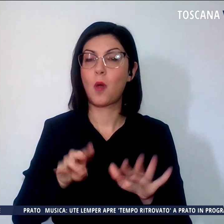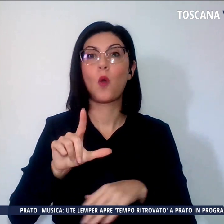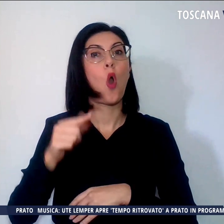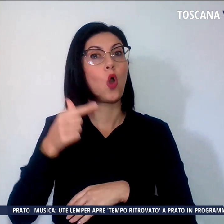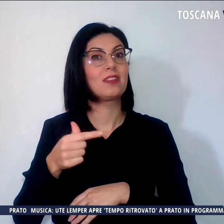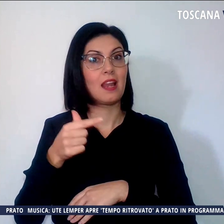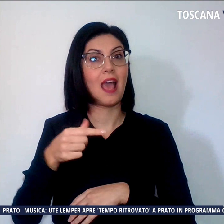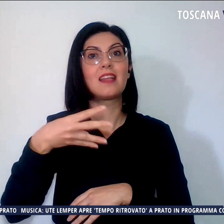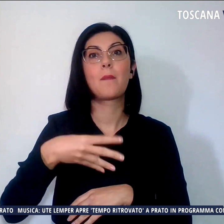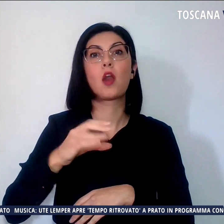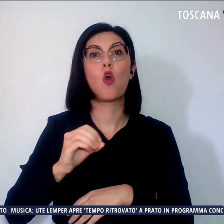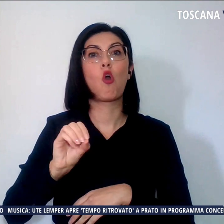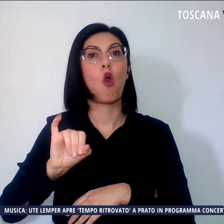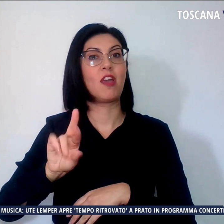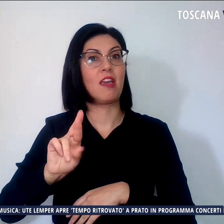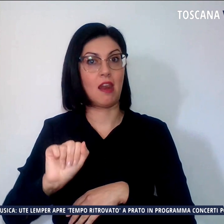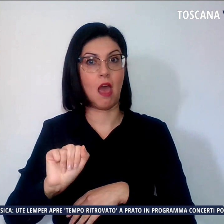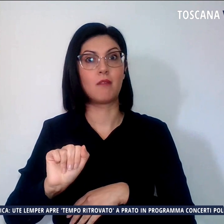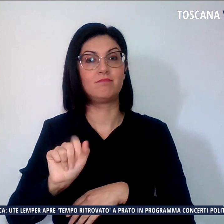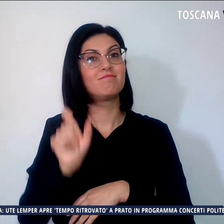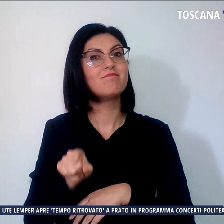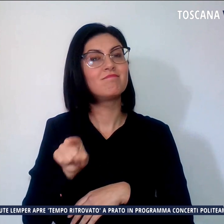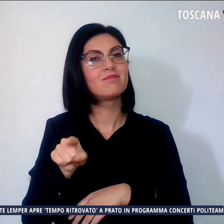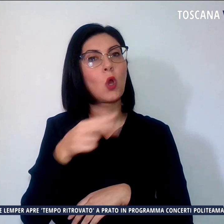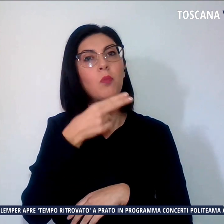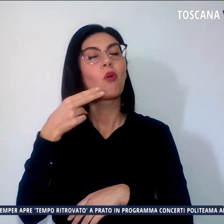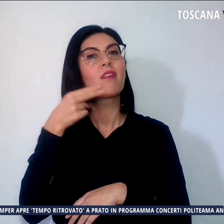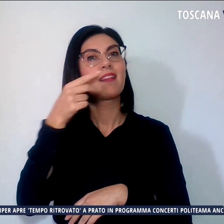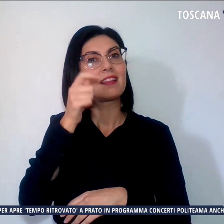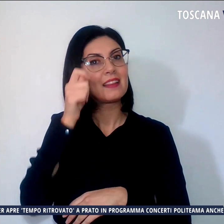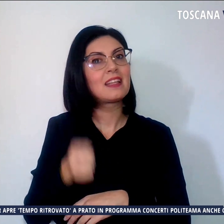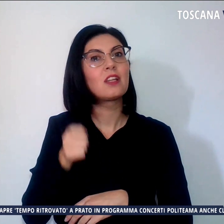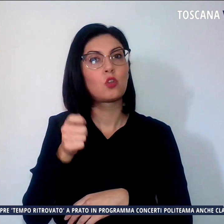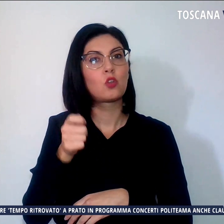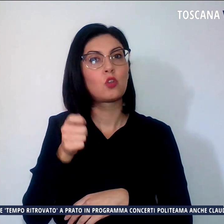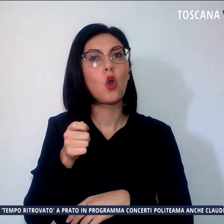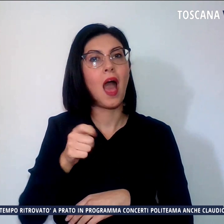Coira, al quale è intitolato il decimo corso.